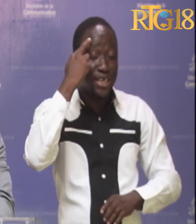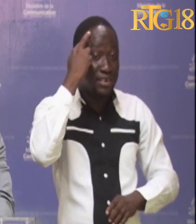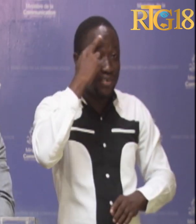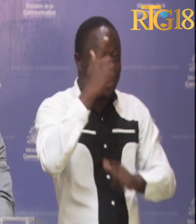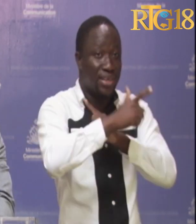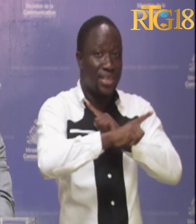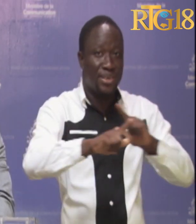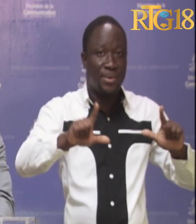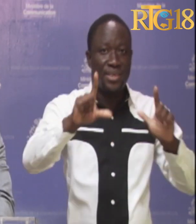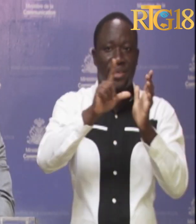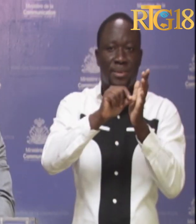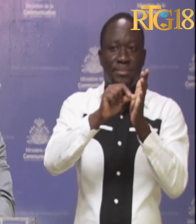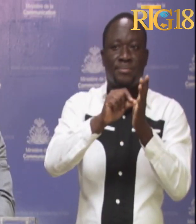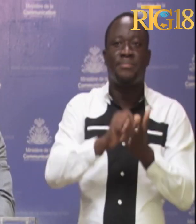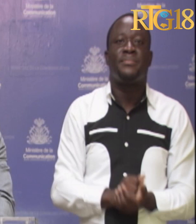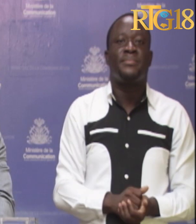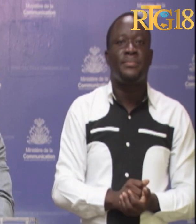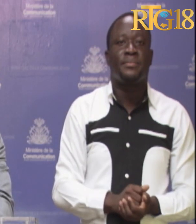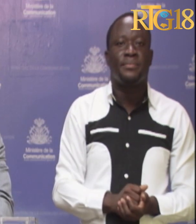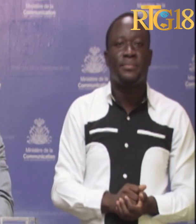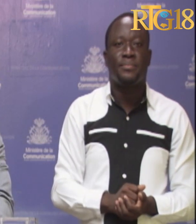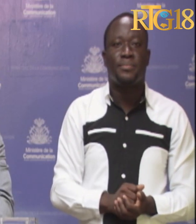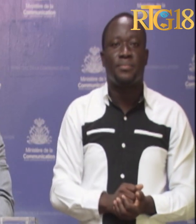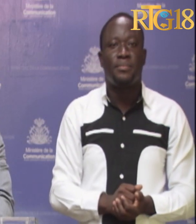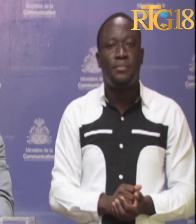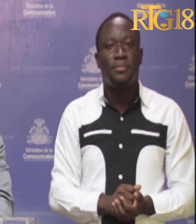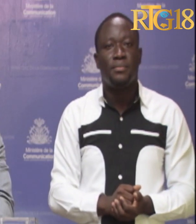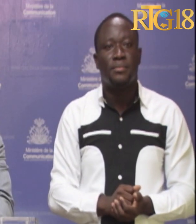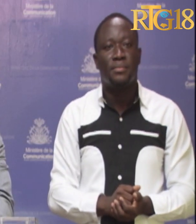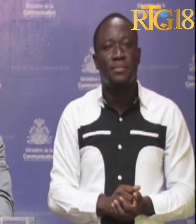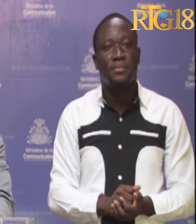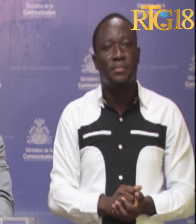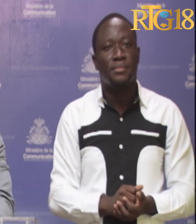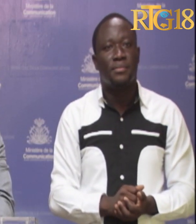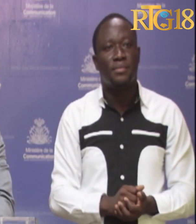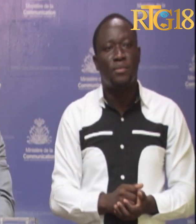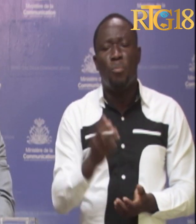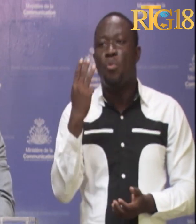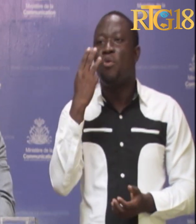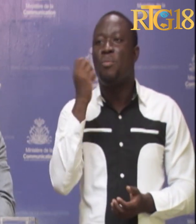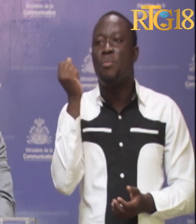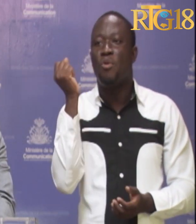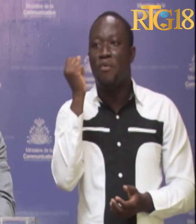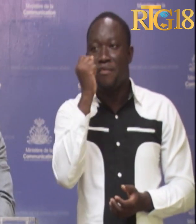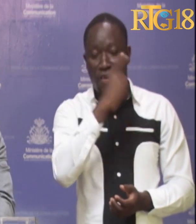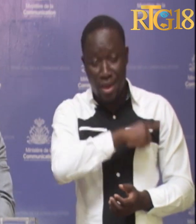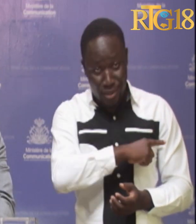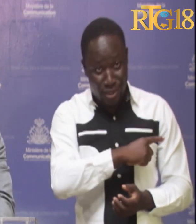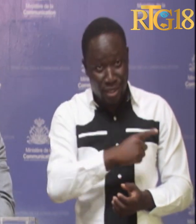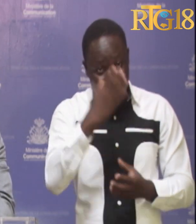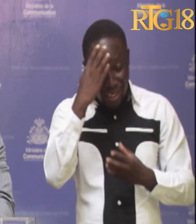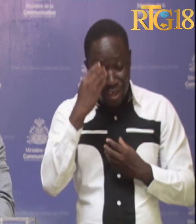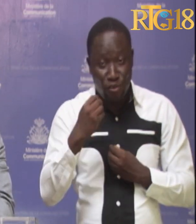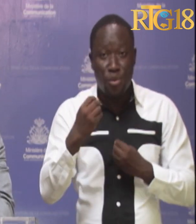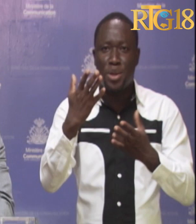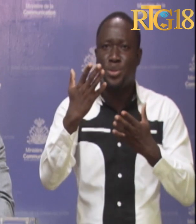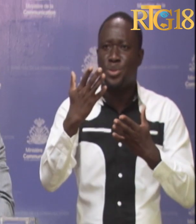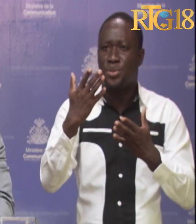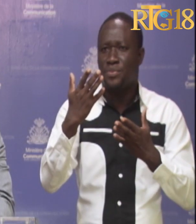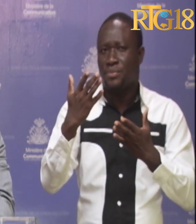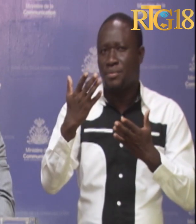de la liberté de la presse. En effet, la désinformation, l'amateurisme dans le processus